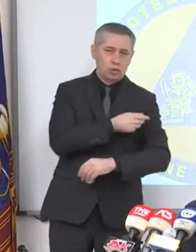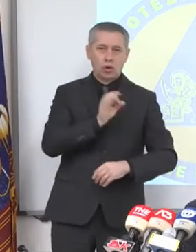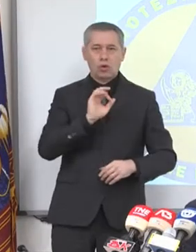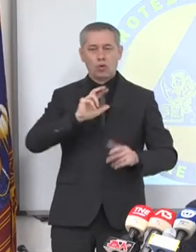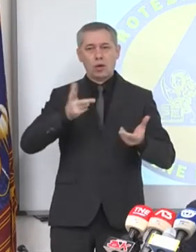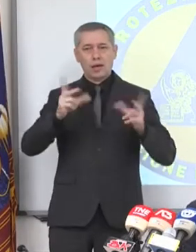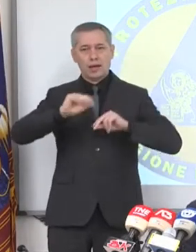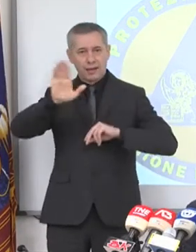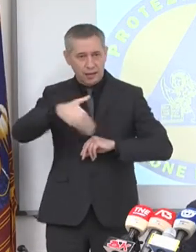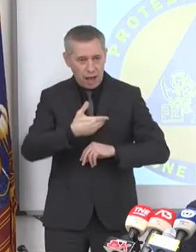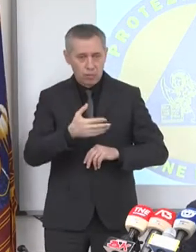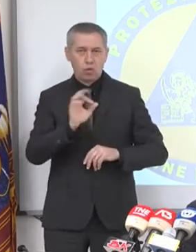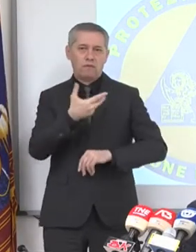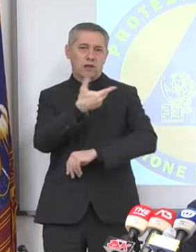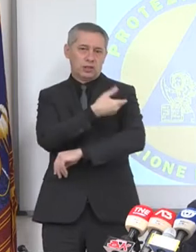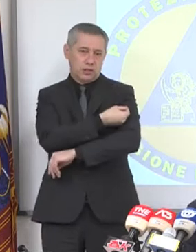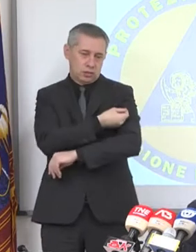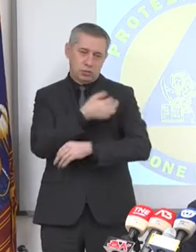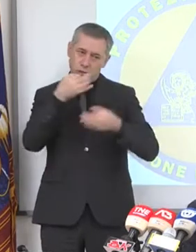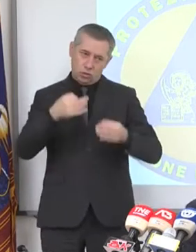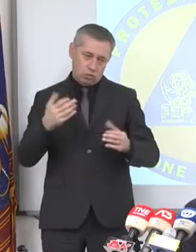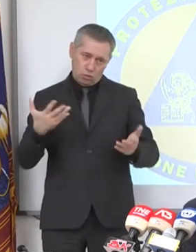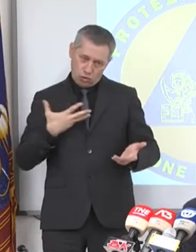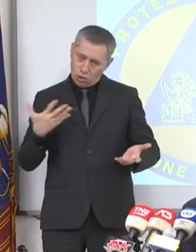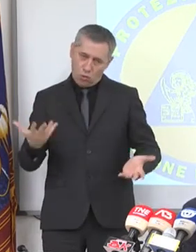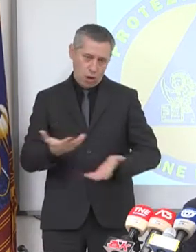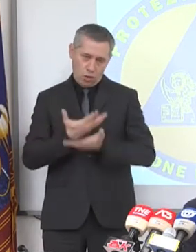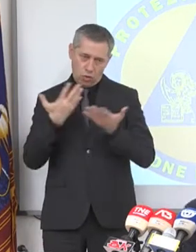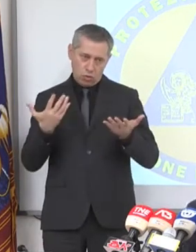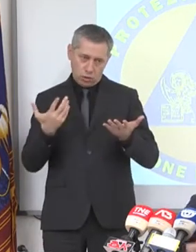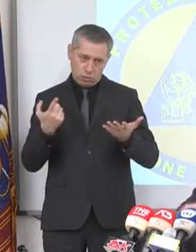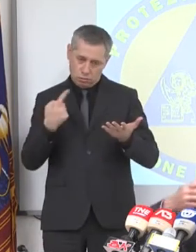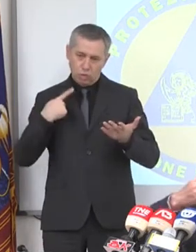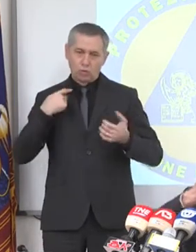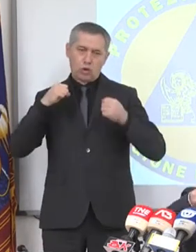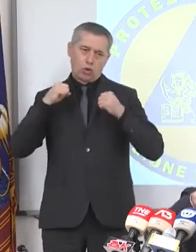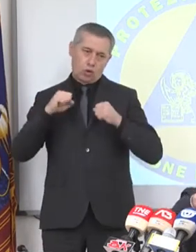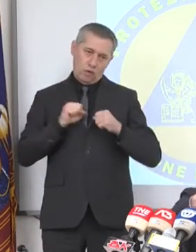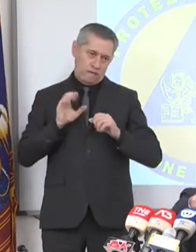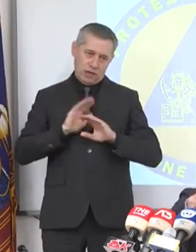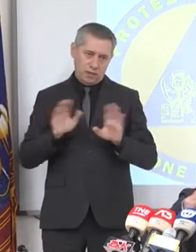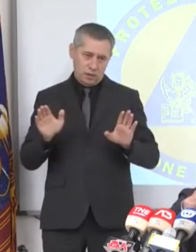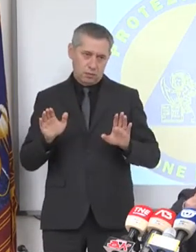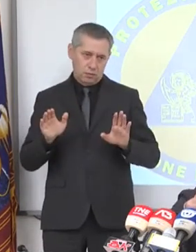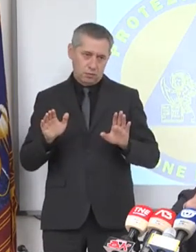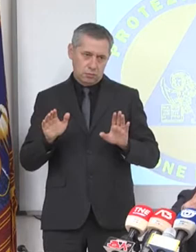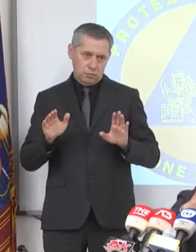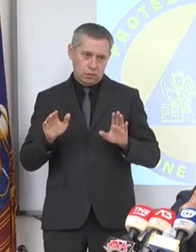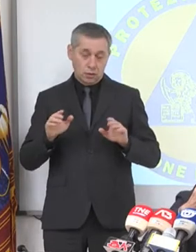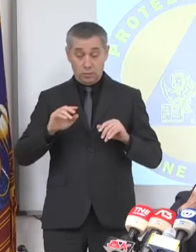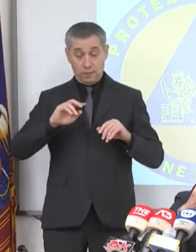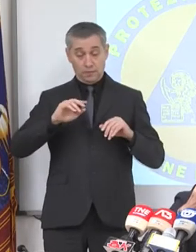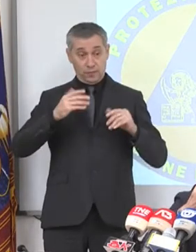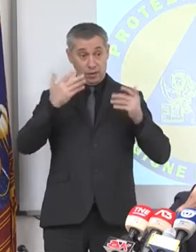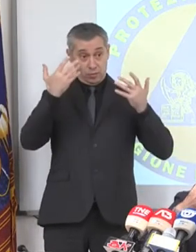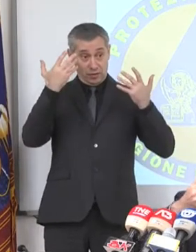chiamate la vaccinazione da fare, ma ci sarà. Noi siamo convinti, ve l'ho detto prima, che ci ritroveremo in una situazione di contiguità tra la fine